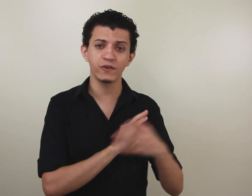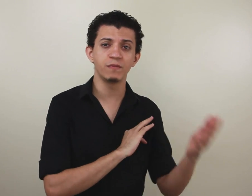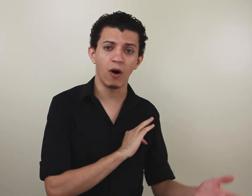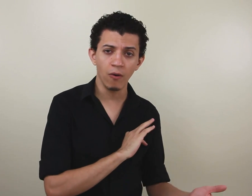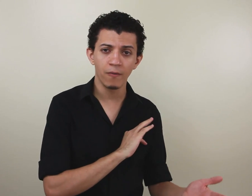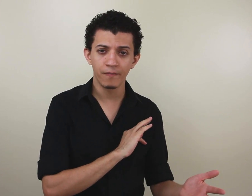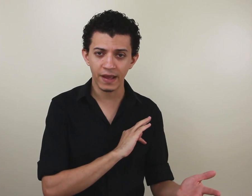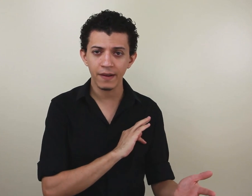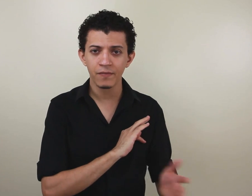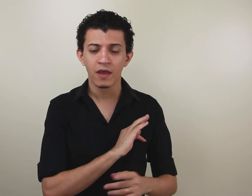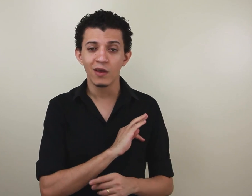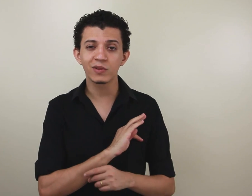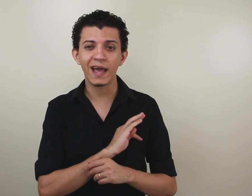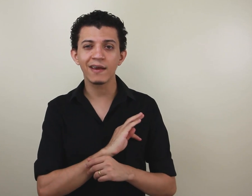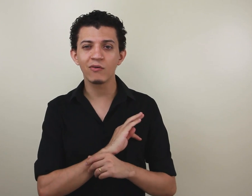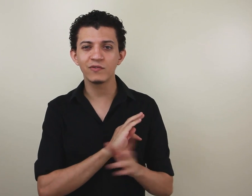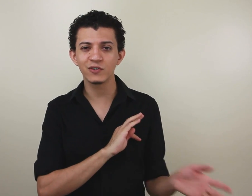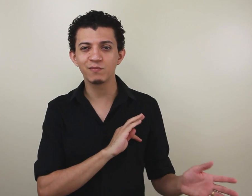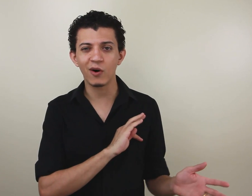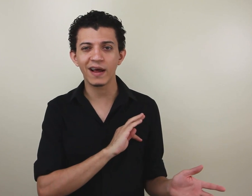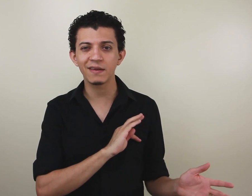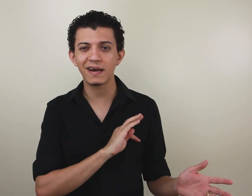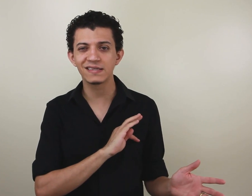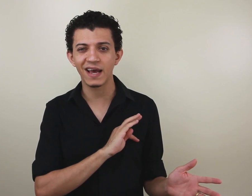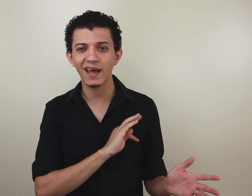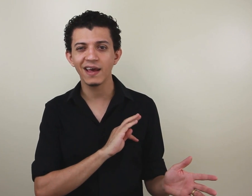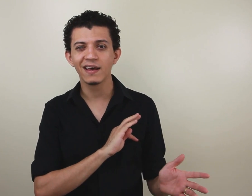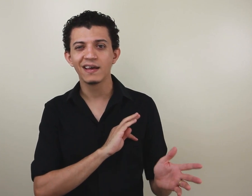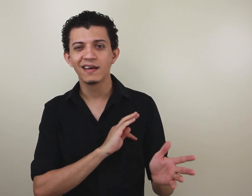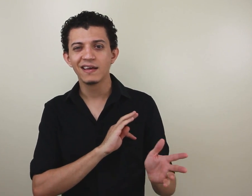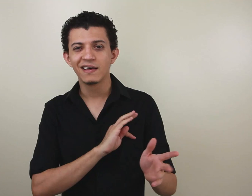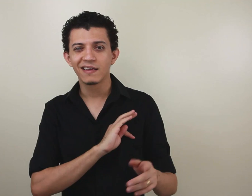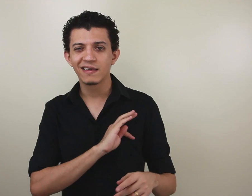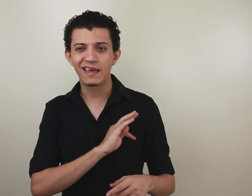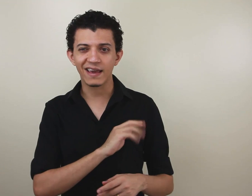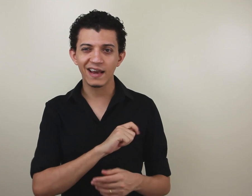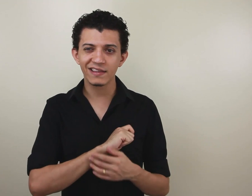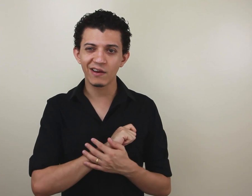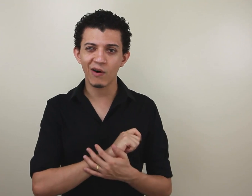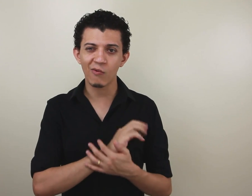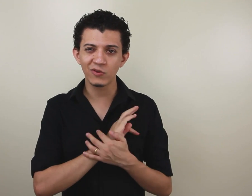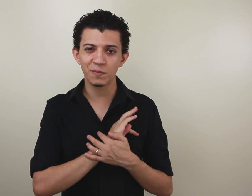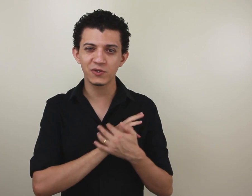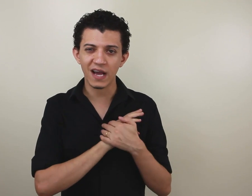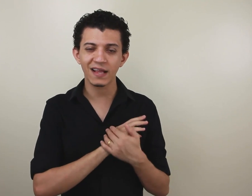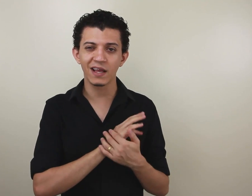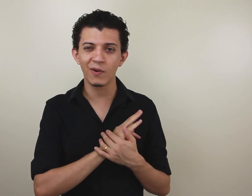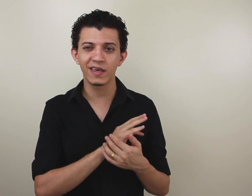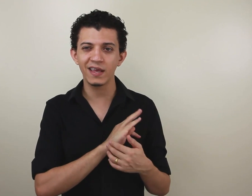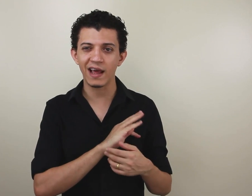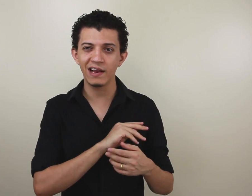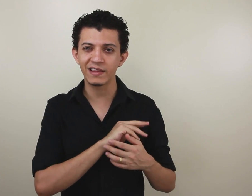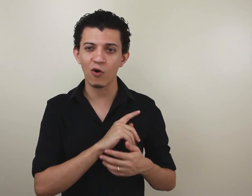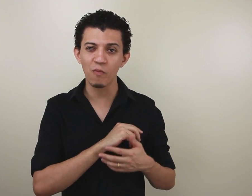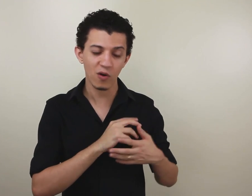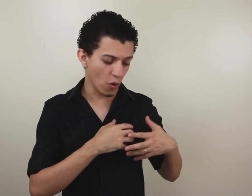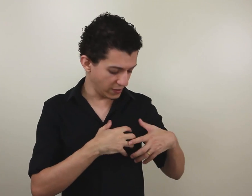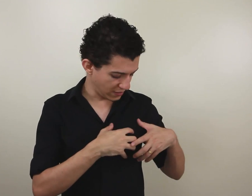futebol, né? E o técnico de futebol nada mais é que aquele que tem algum tipo de cartão aqui, né? Ele tem alguma coisa